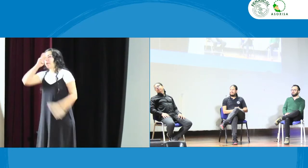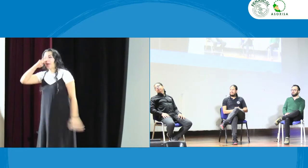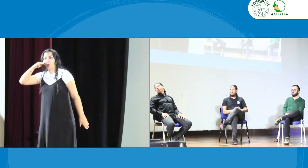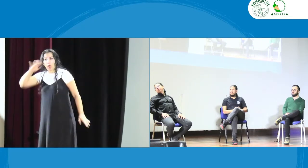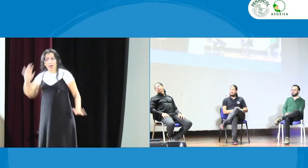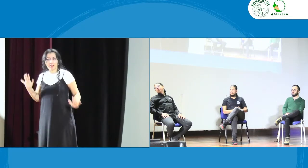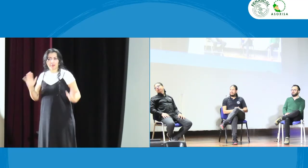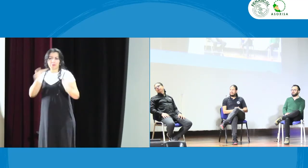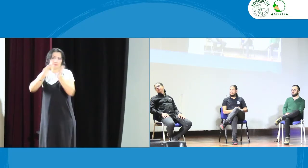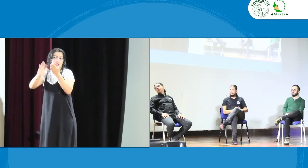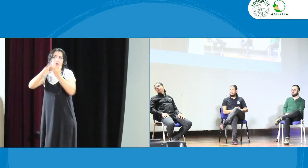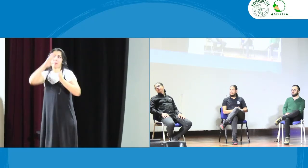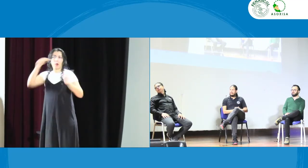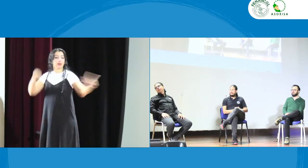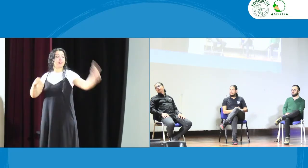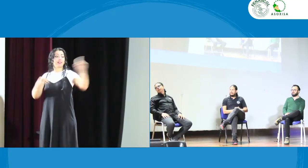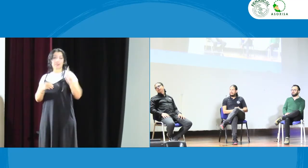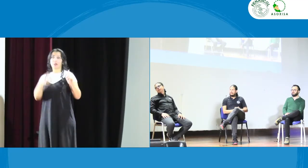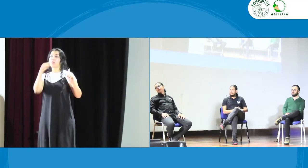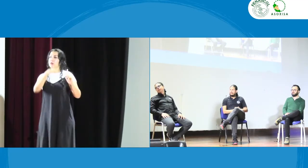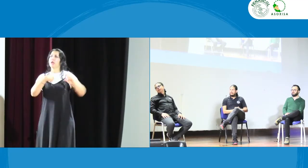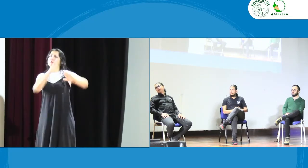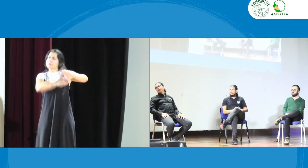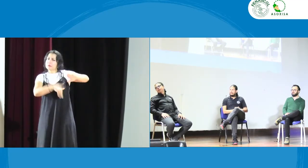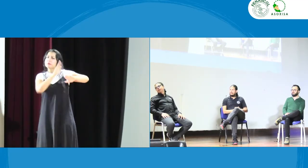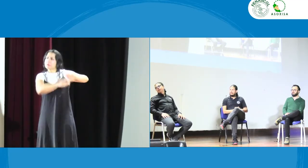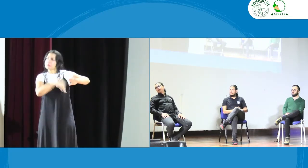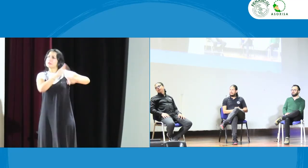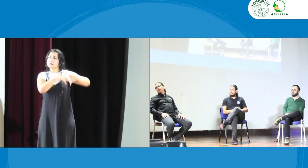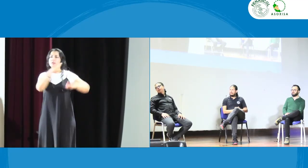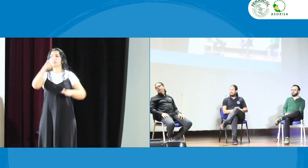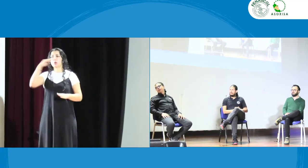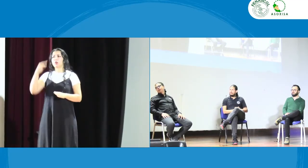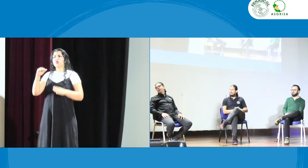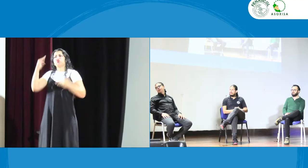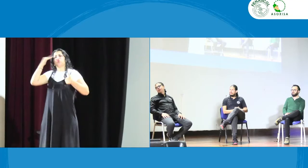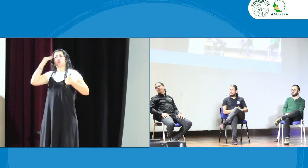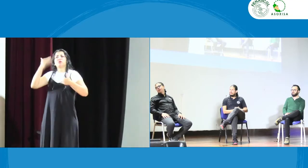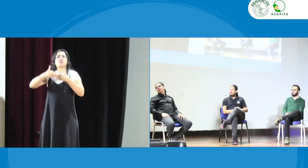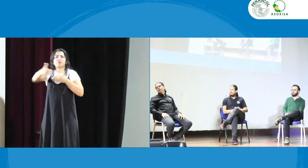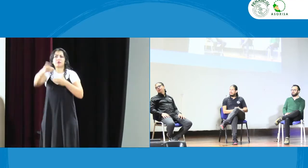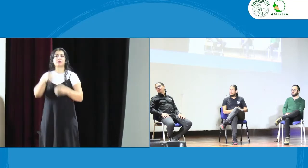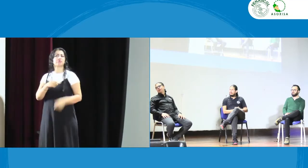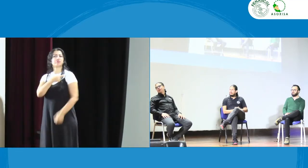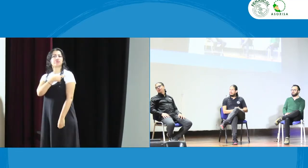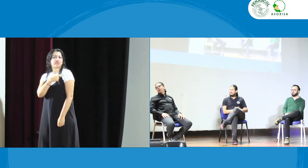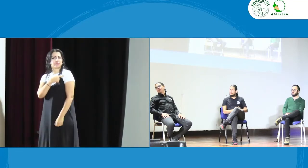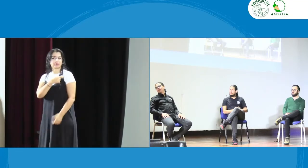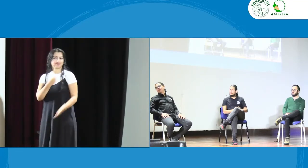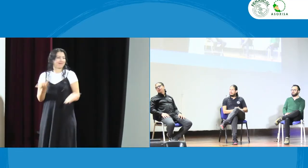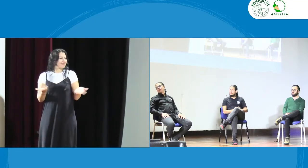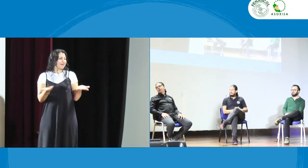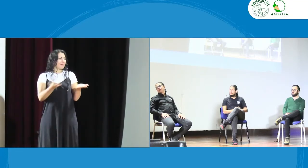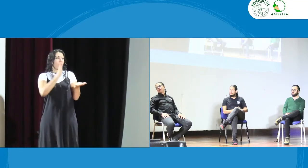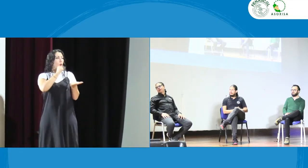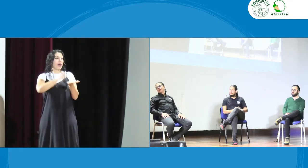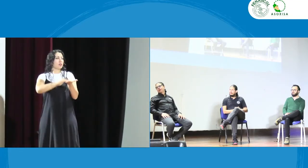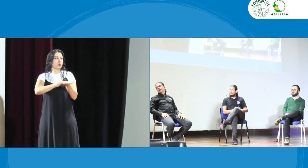realmente para el proceso de interpretación y charlamos sobre el tema de Mauricio estuvimos pues